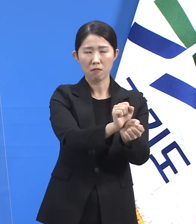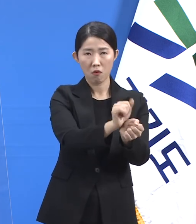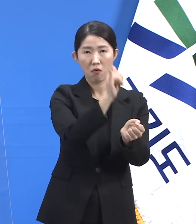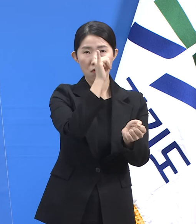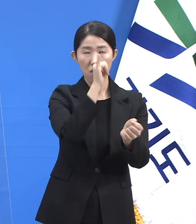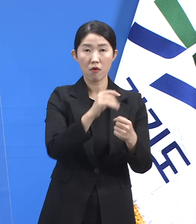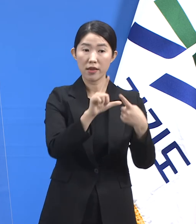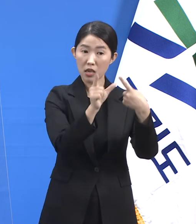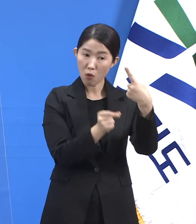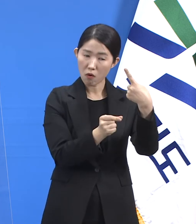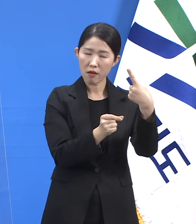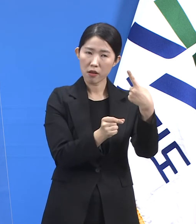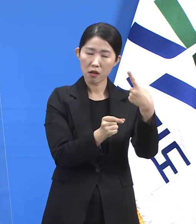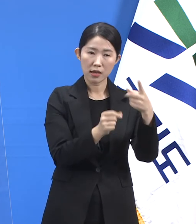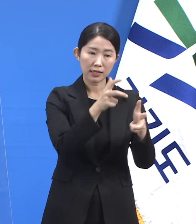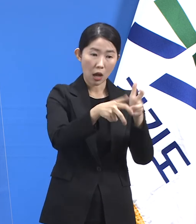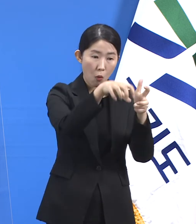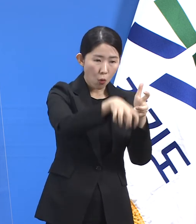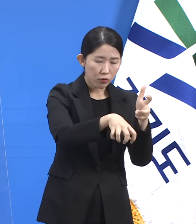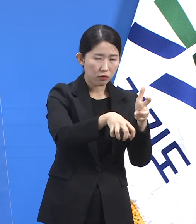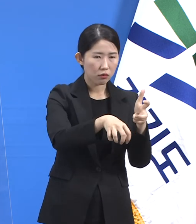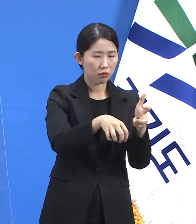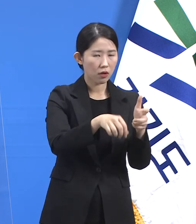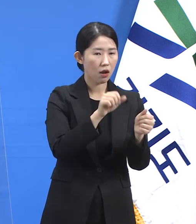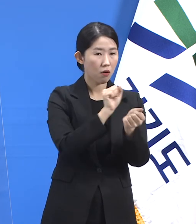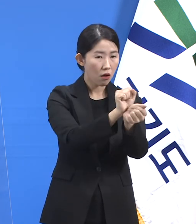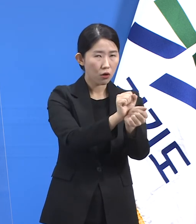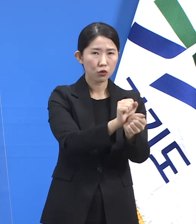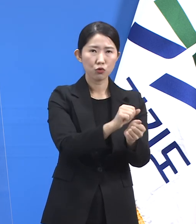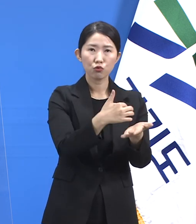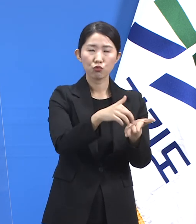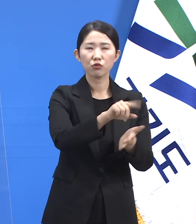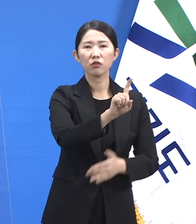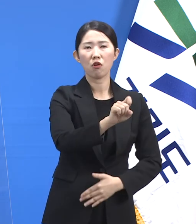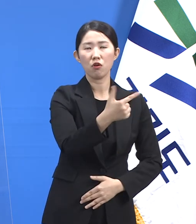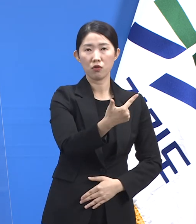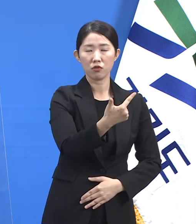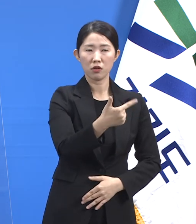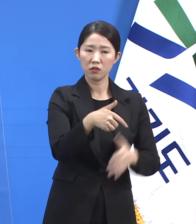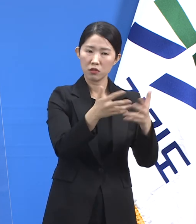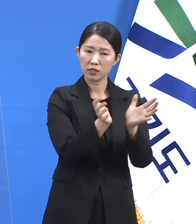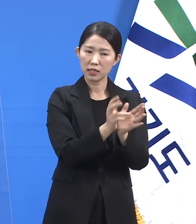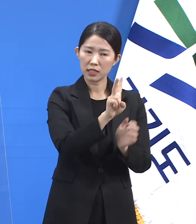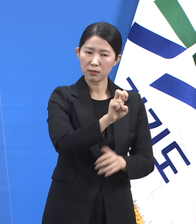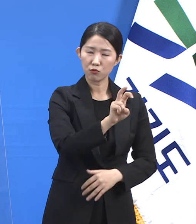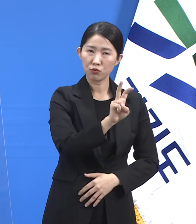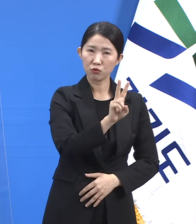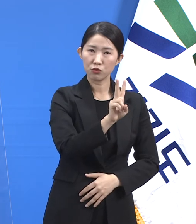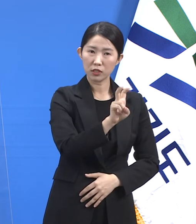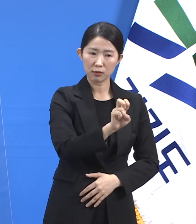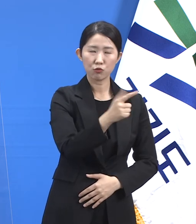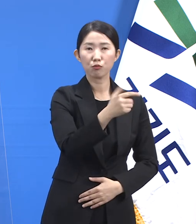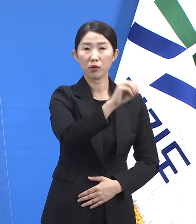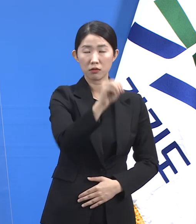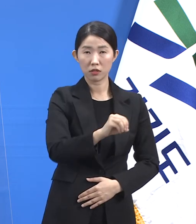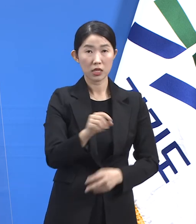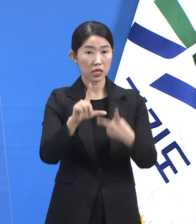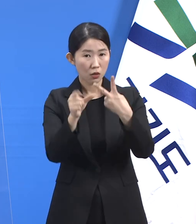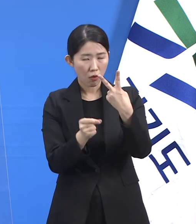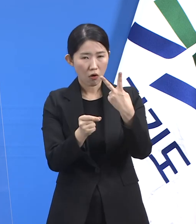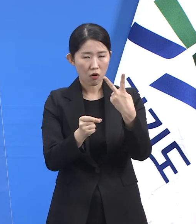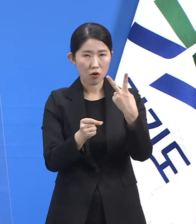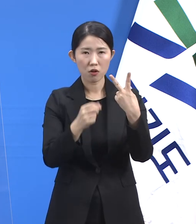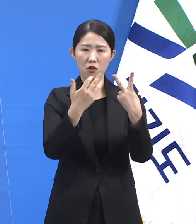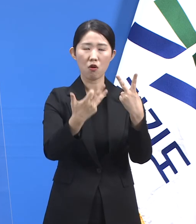1월에는 16건으로 전체의 26.2%, 2월에는 18건으로 전체의 32